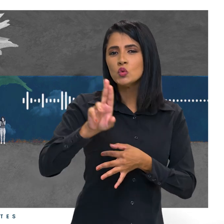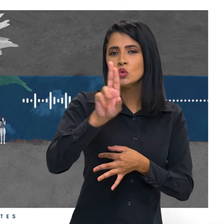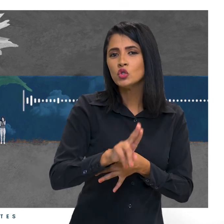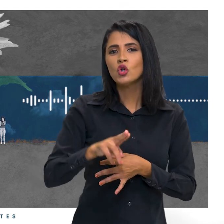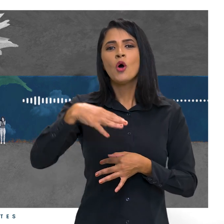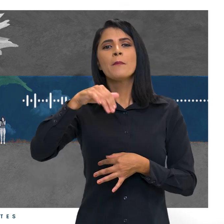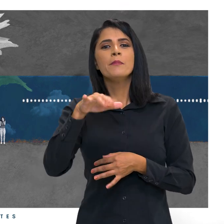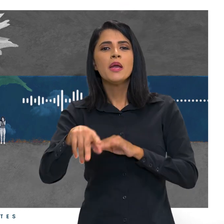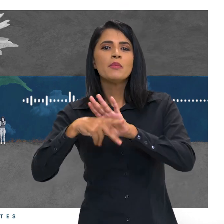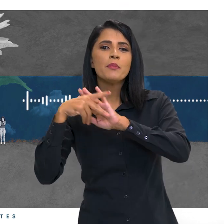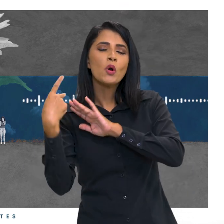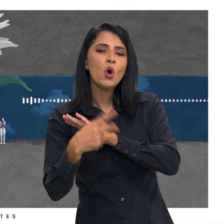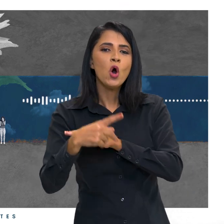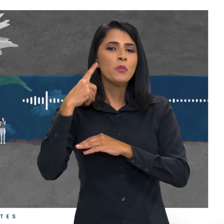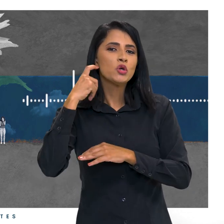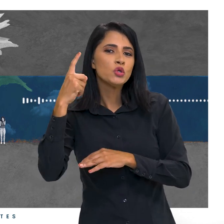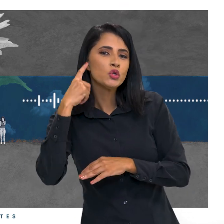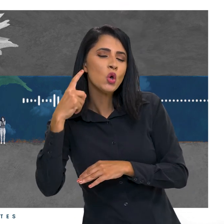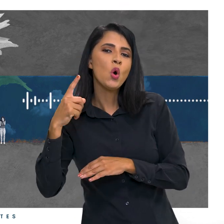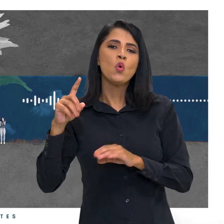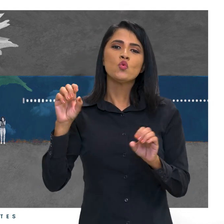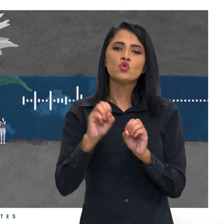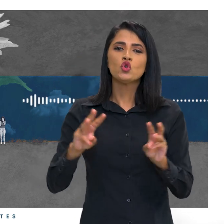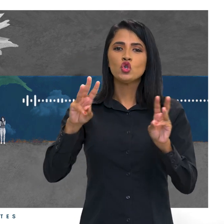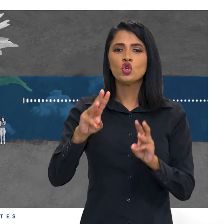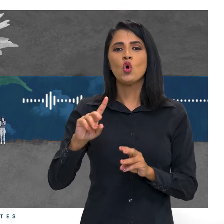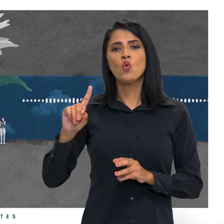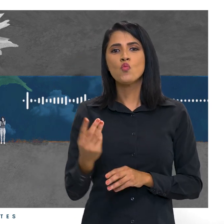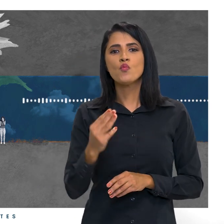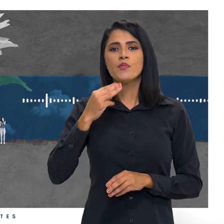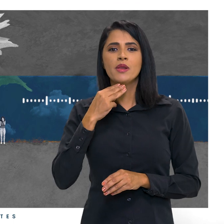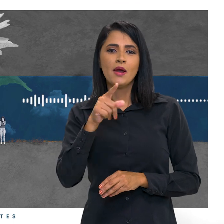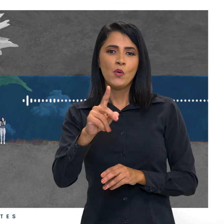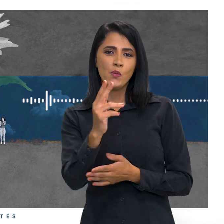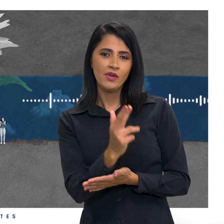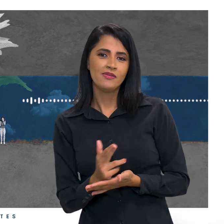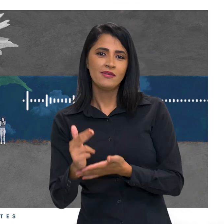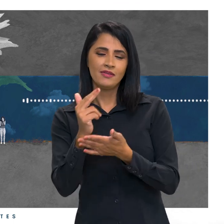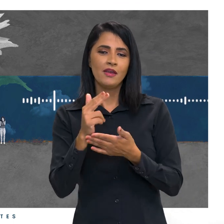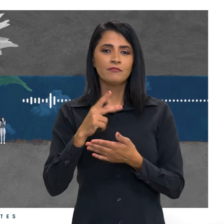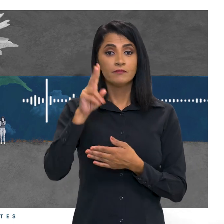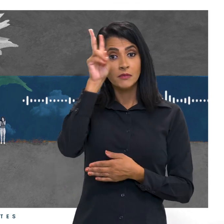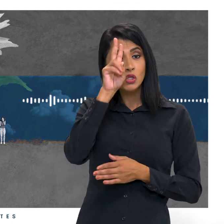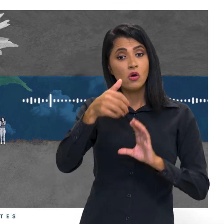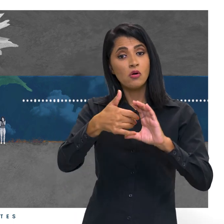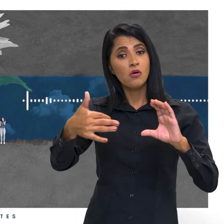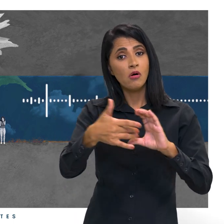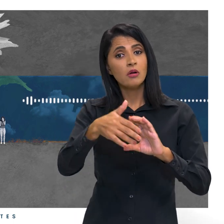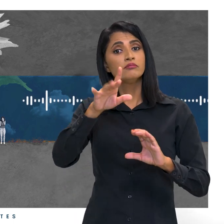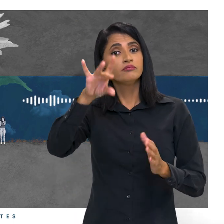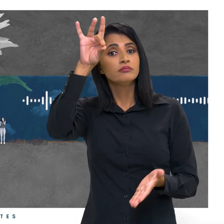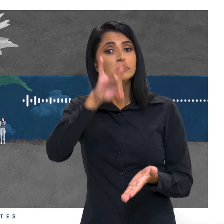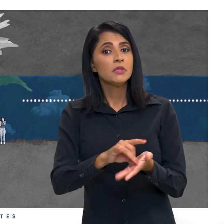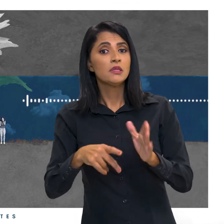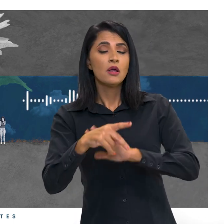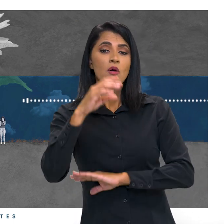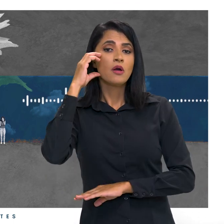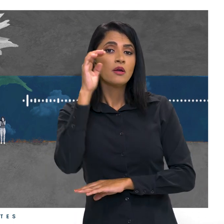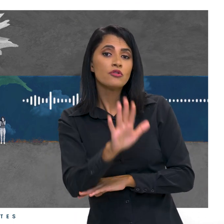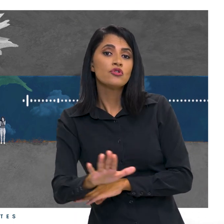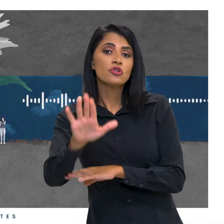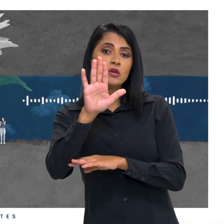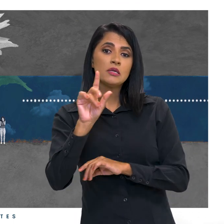clássicos como sons do Show do Milhão e do desenho Bob Esponja. O Histórias Raras é um podcast original da Rádio Agência Nacional.